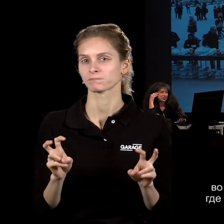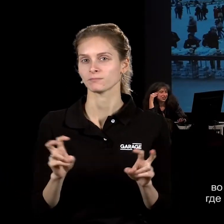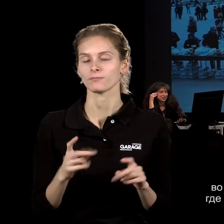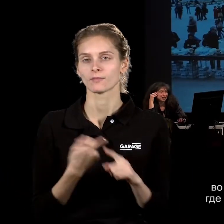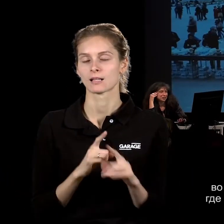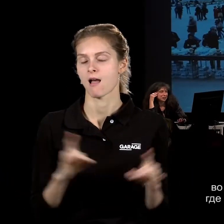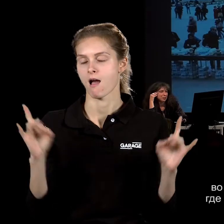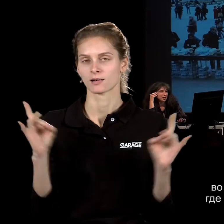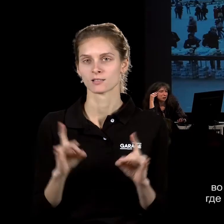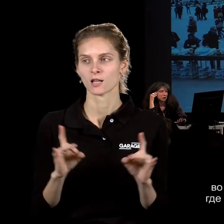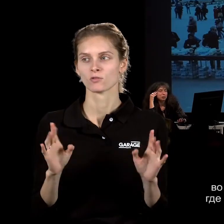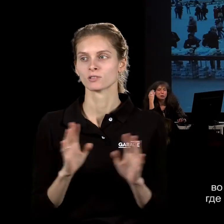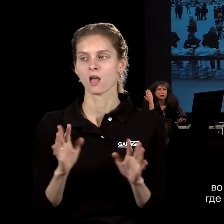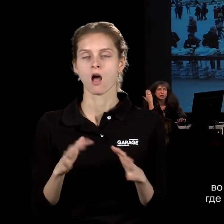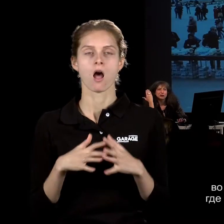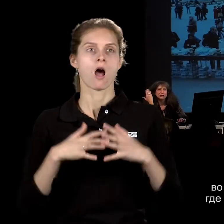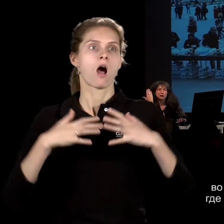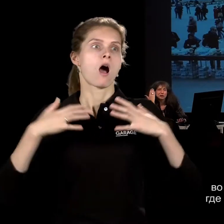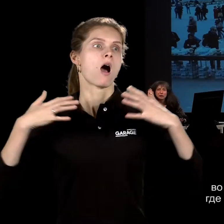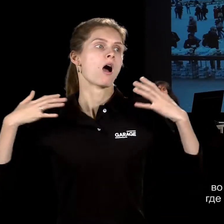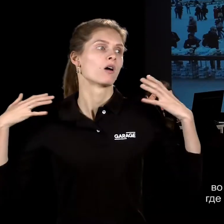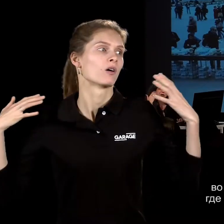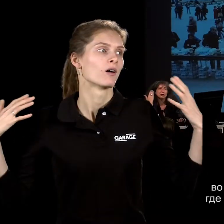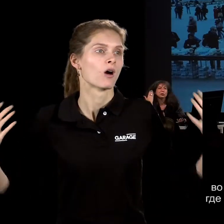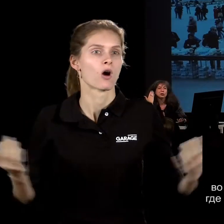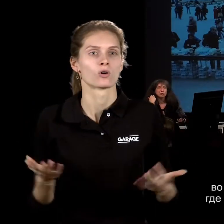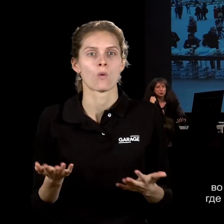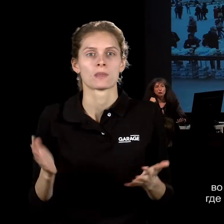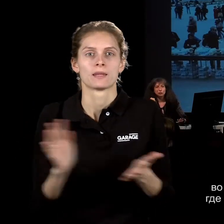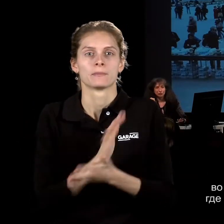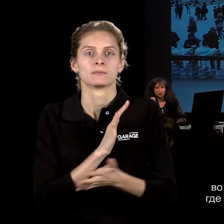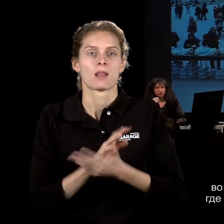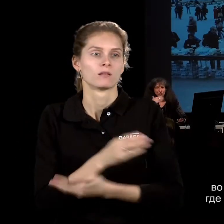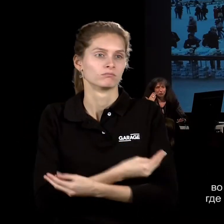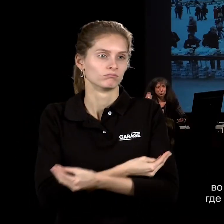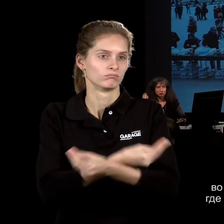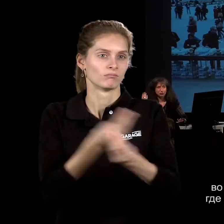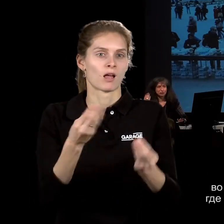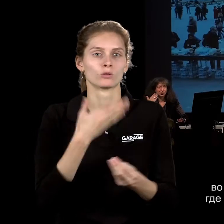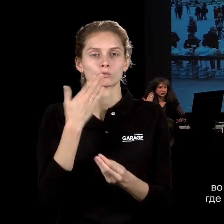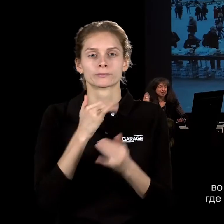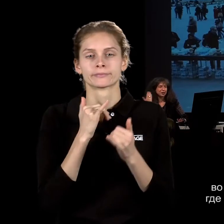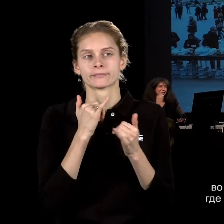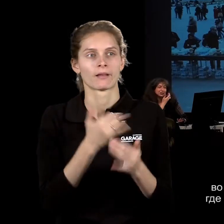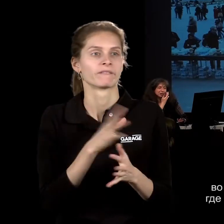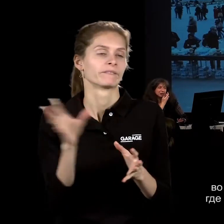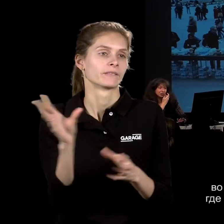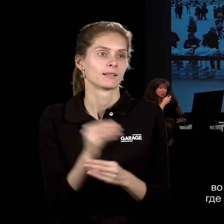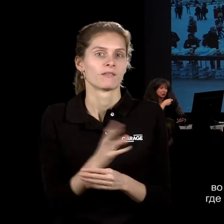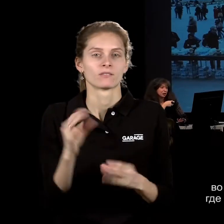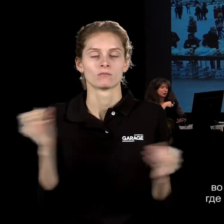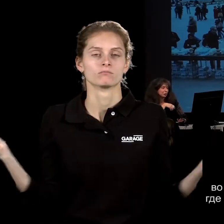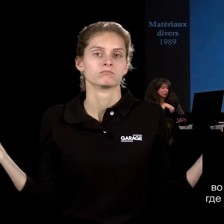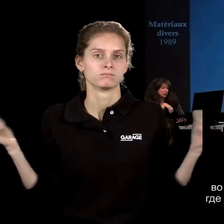не ресторан явно. Огромное благотворительное, вот как супчики бездомным растают, вот такое огромное благотворительное место, где